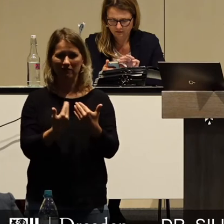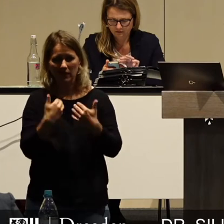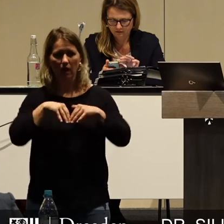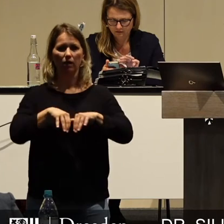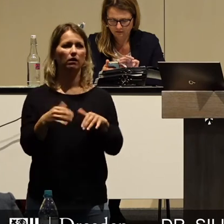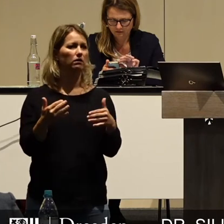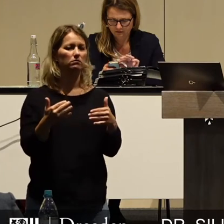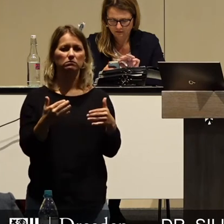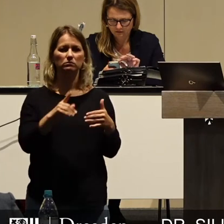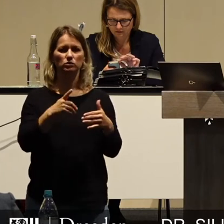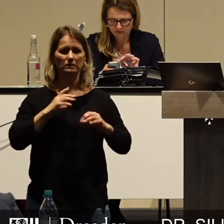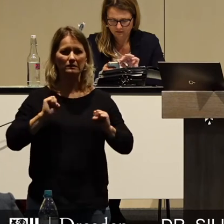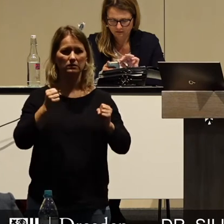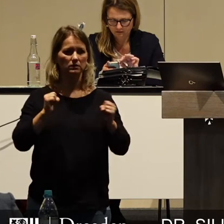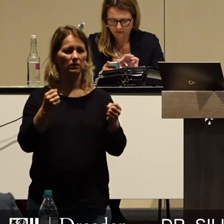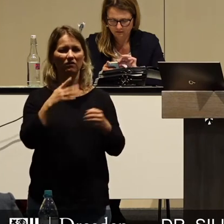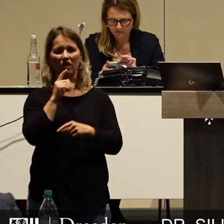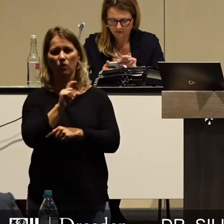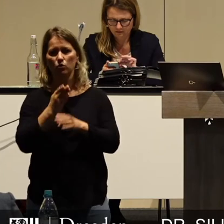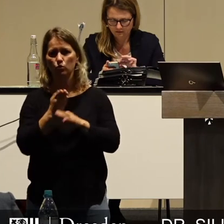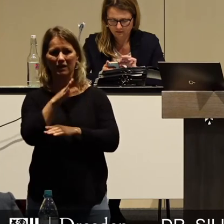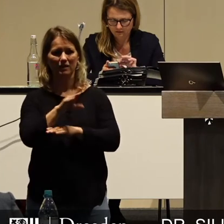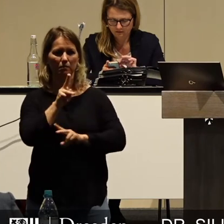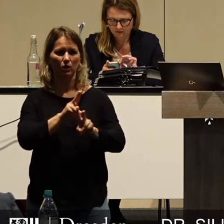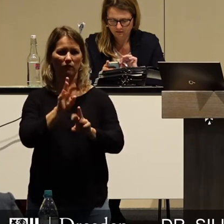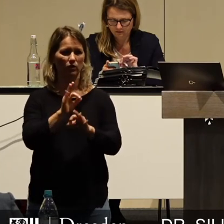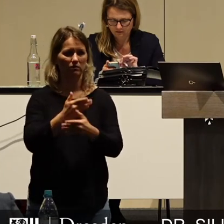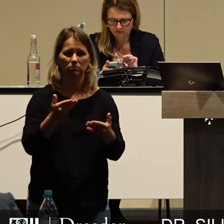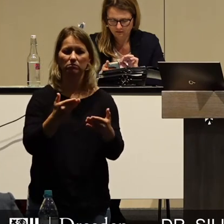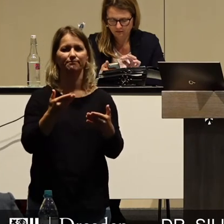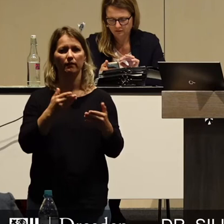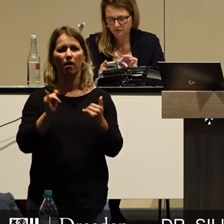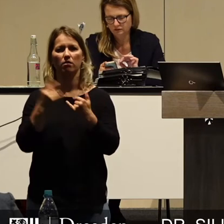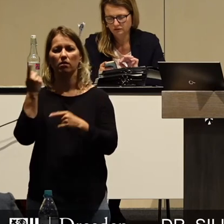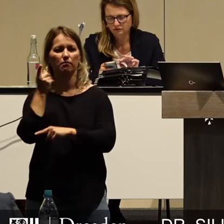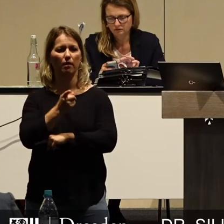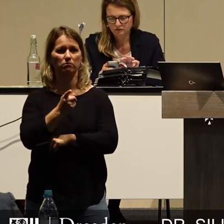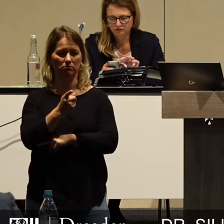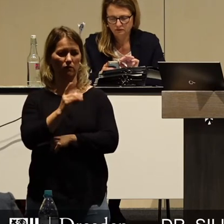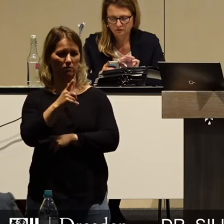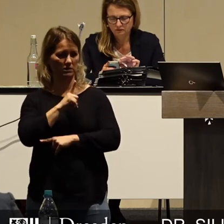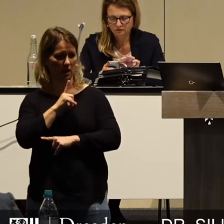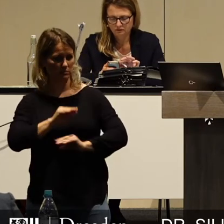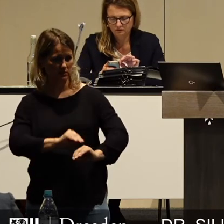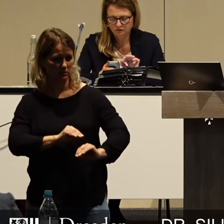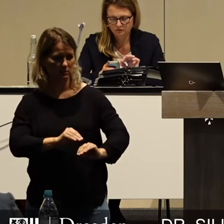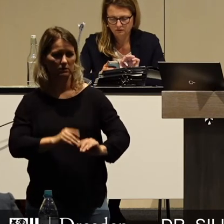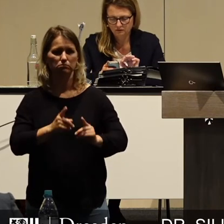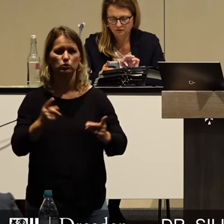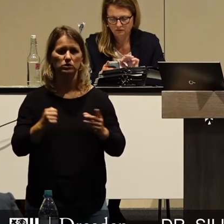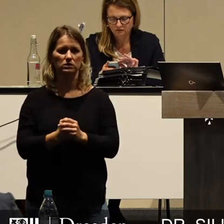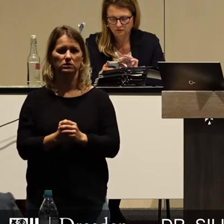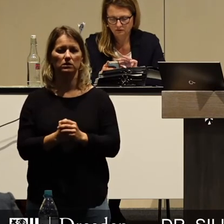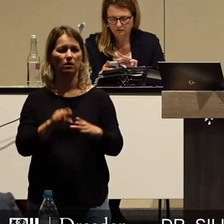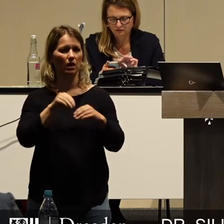Wegfall der Kinderbetreuung über viele Wochen, Eltern dazu verdonnert, ihre Kinder plötzlich selbst zu Hause unterrichten zu müssen, dazu